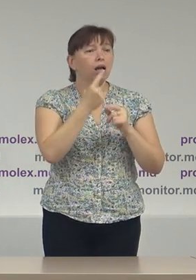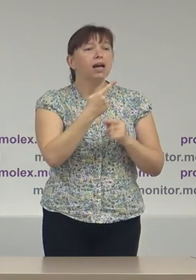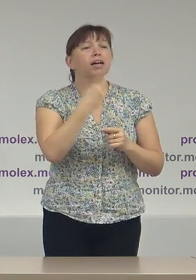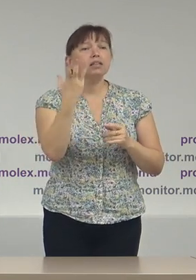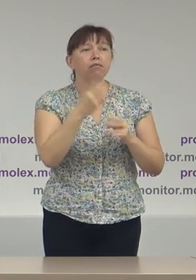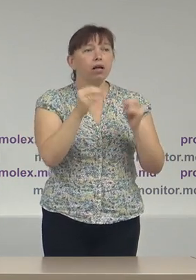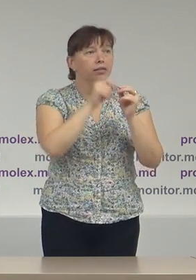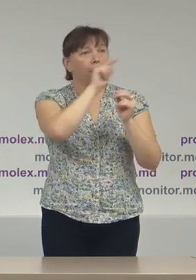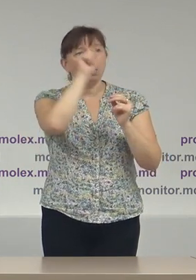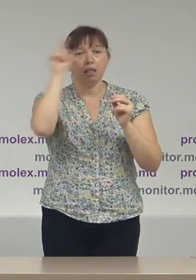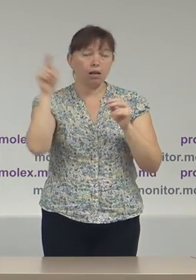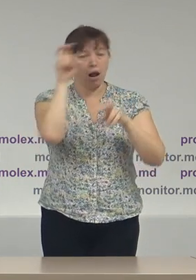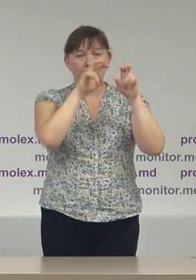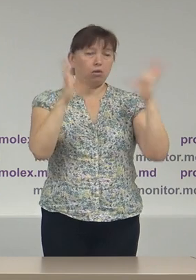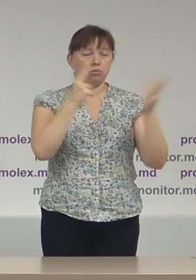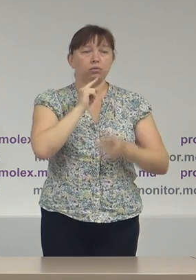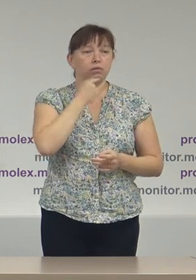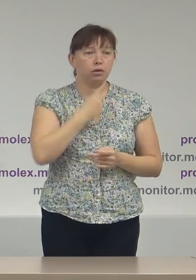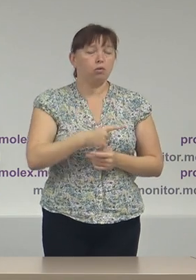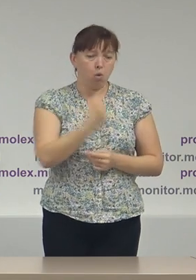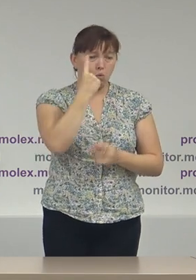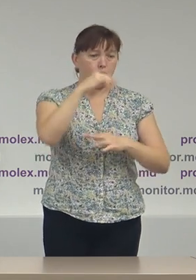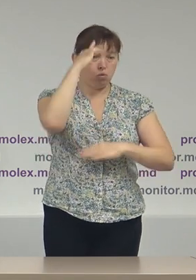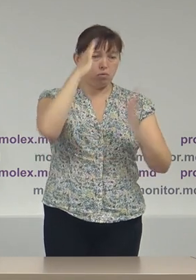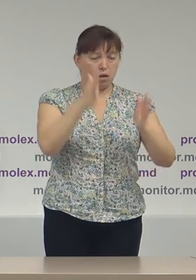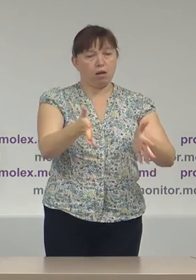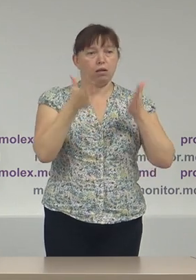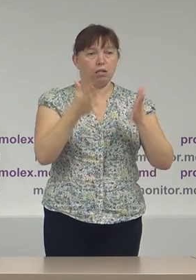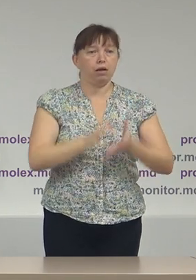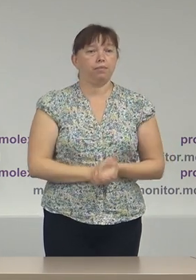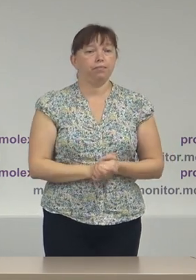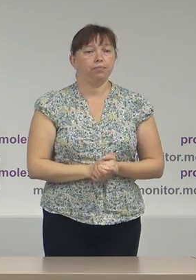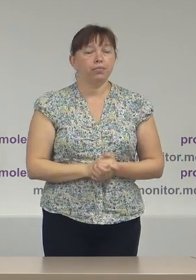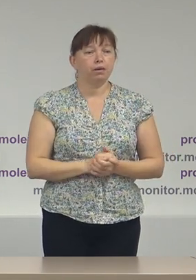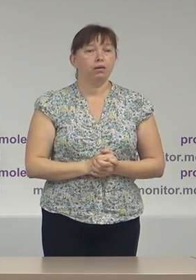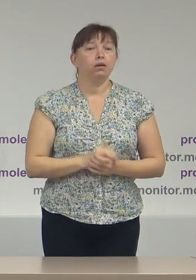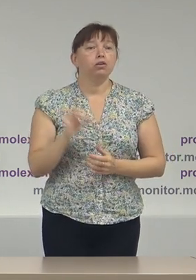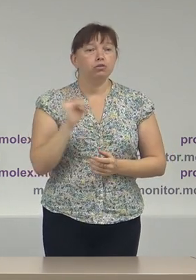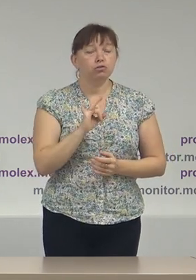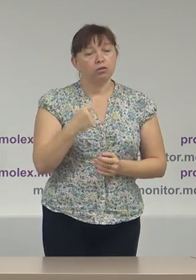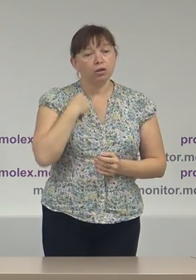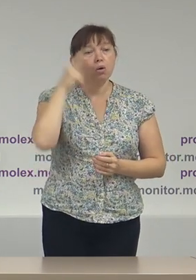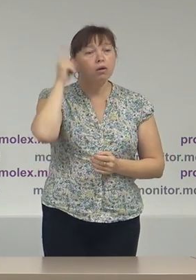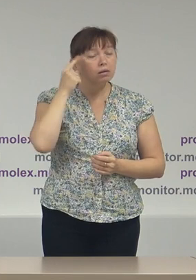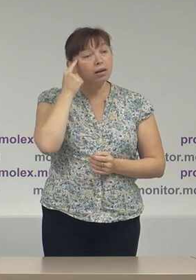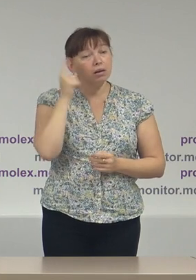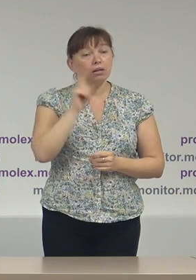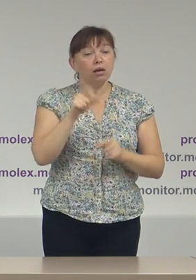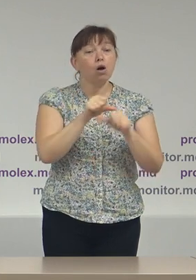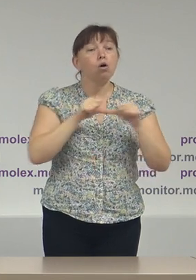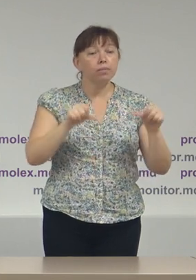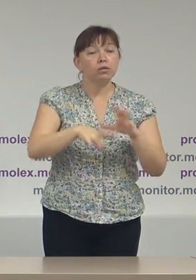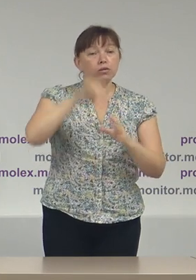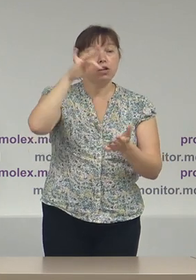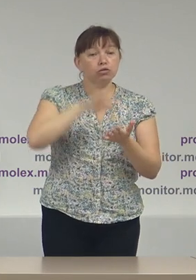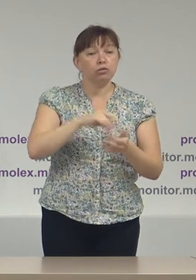zeci de pagini web care trebuie să fie consultate de concurenții electorali și nu în ultimul rând eu cred că comisia electorală centrală